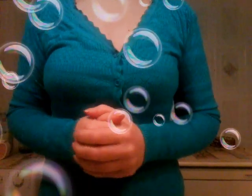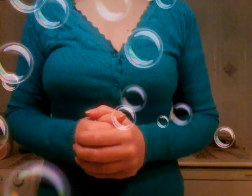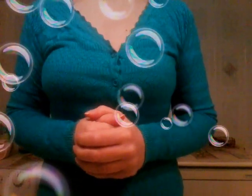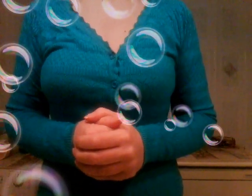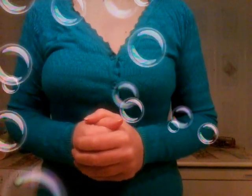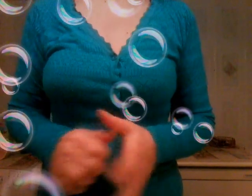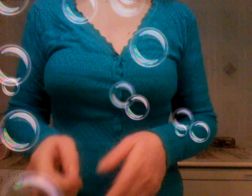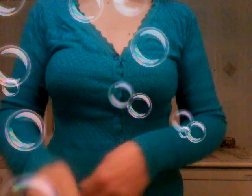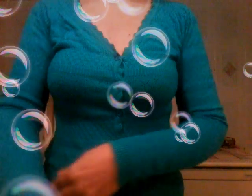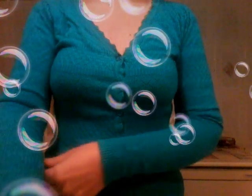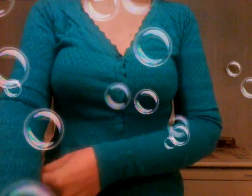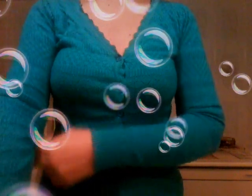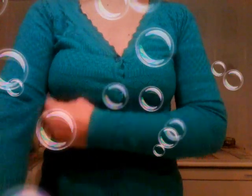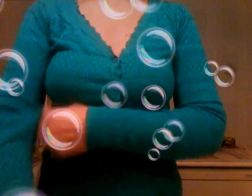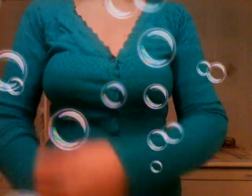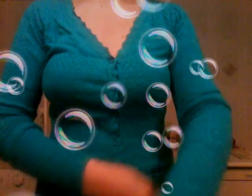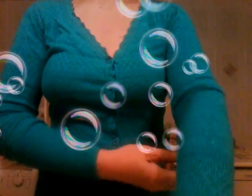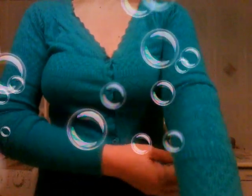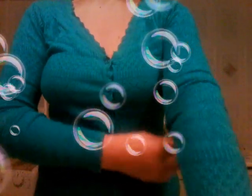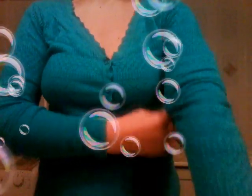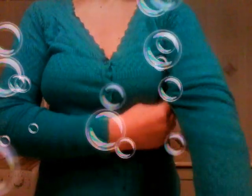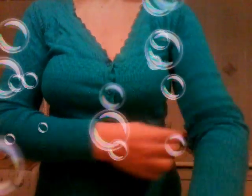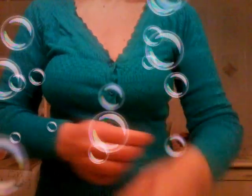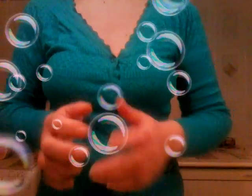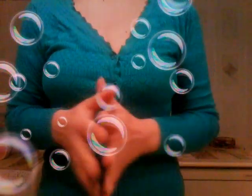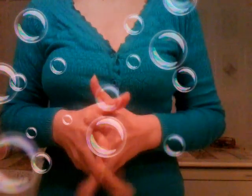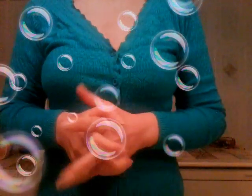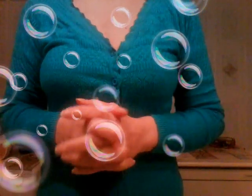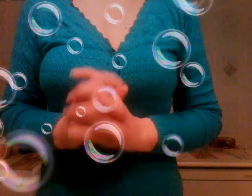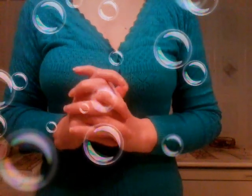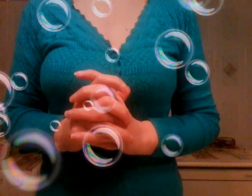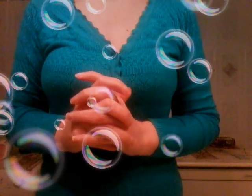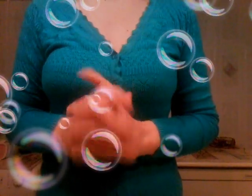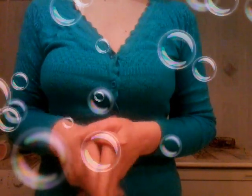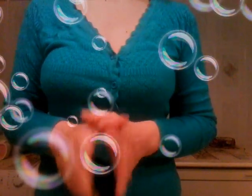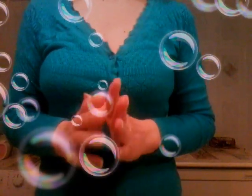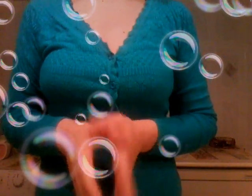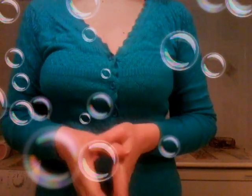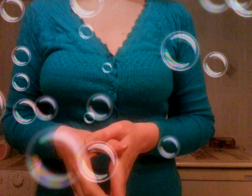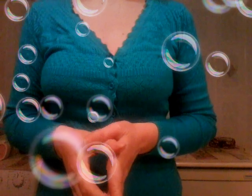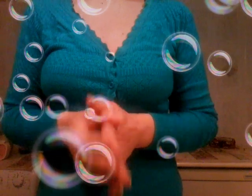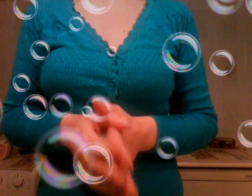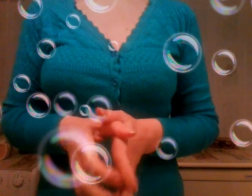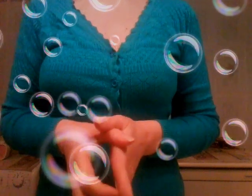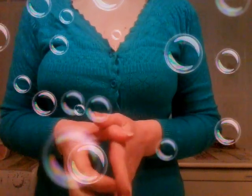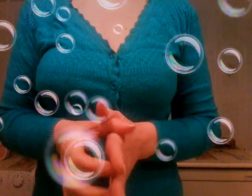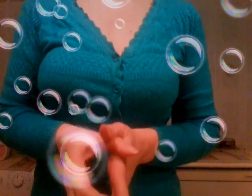dopo gli ennesimi insulti che mi avete fatto urgeva un altro video come vedete non mi